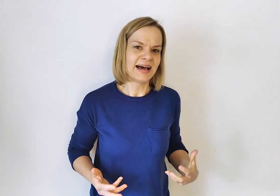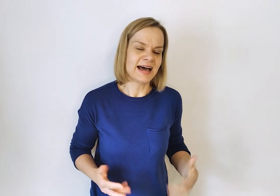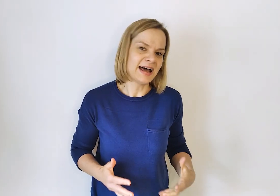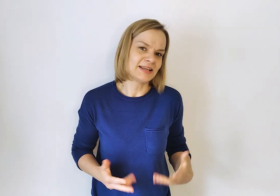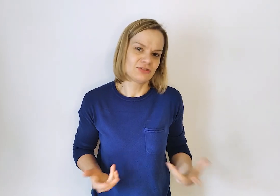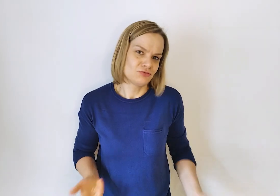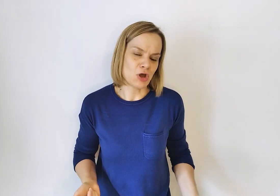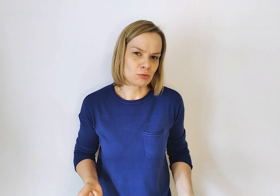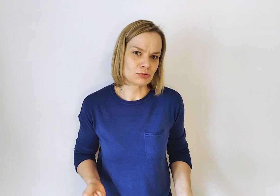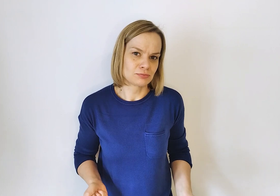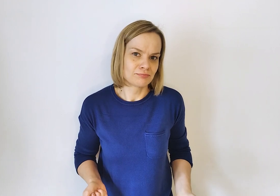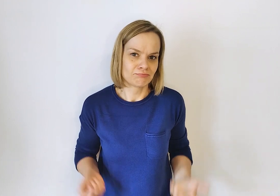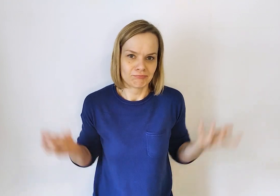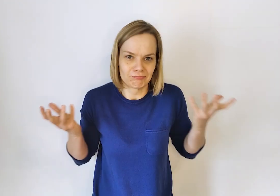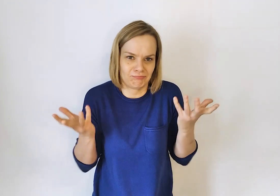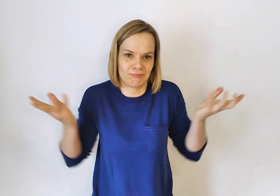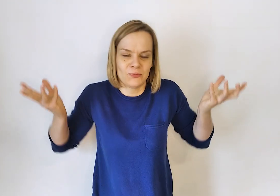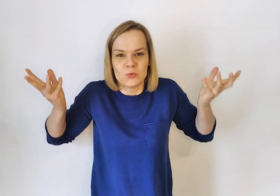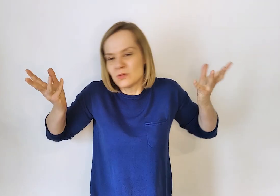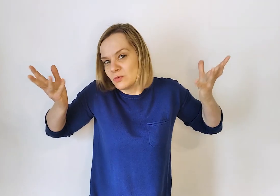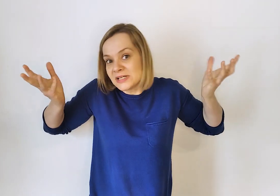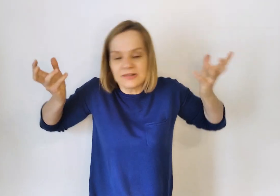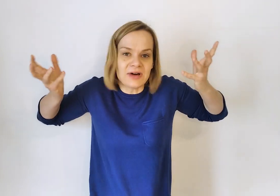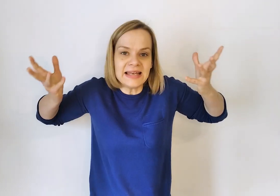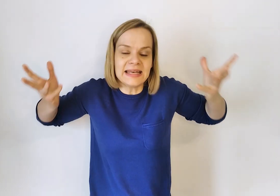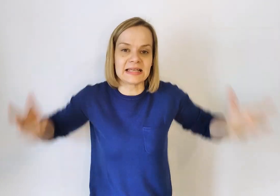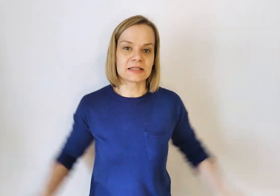I don't. Where's the fun in it?